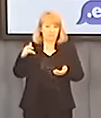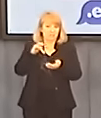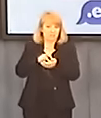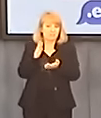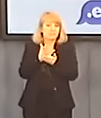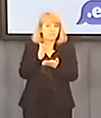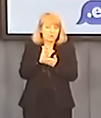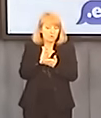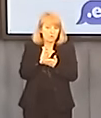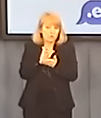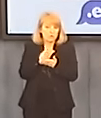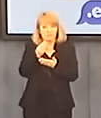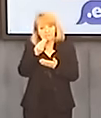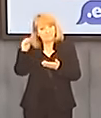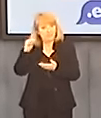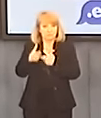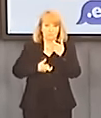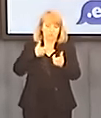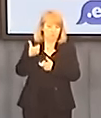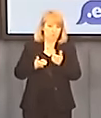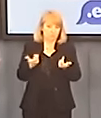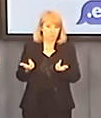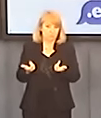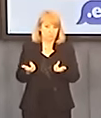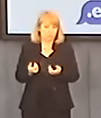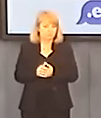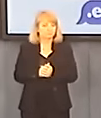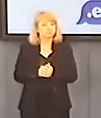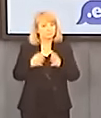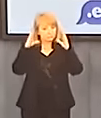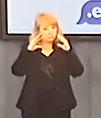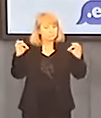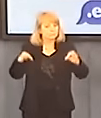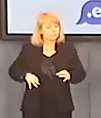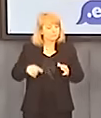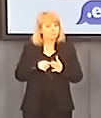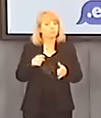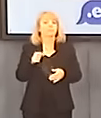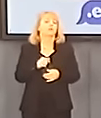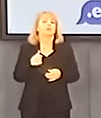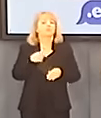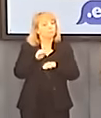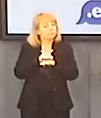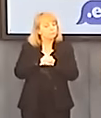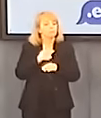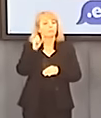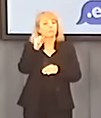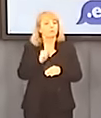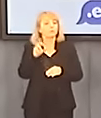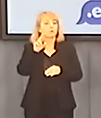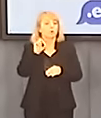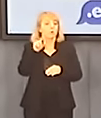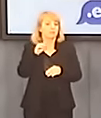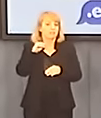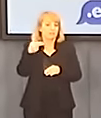szerzej o szczegółach powie poseł Jacek Najder. Szanowni Państwo, tak jak powiedział mój kolega poseł Rozonek,